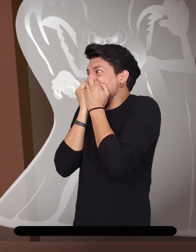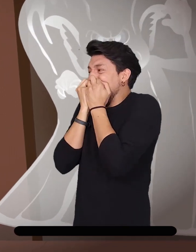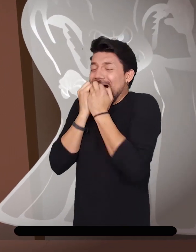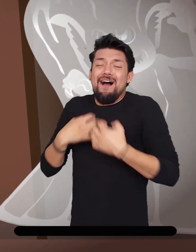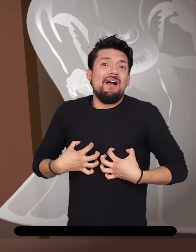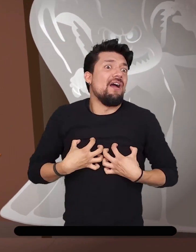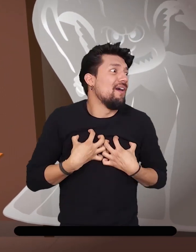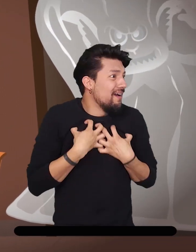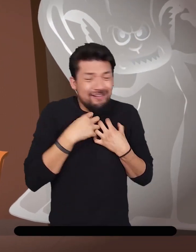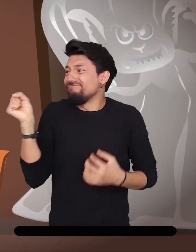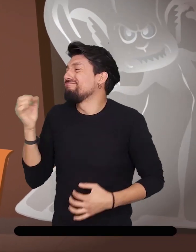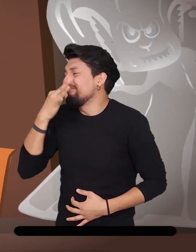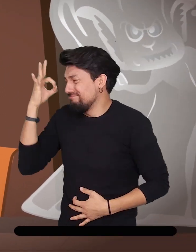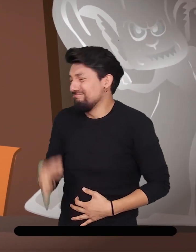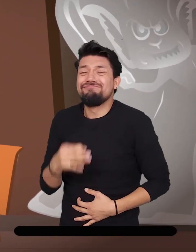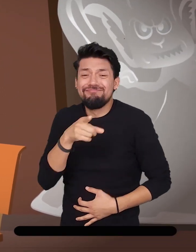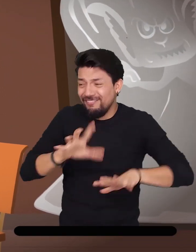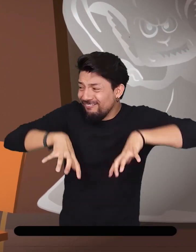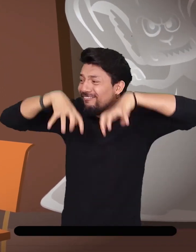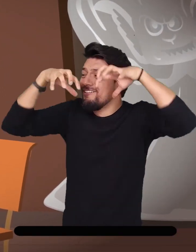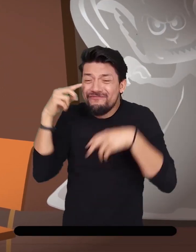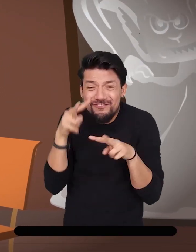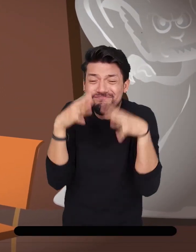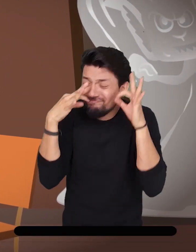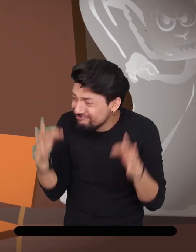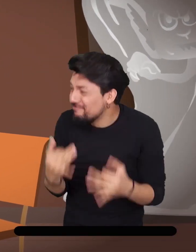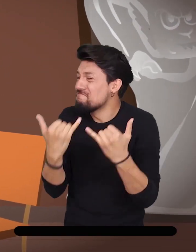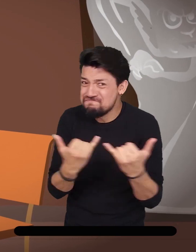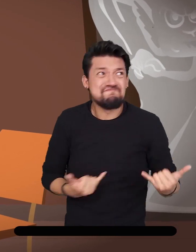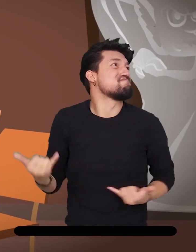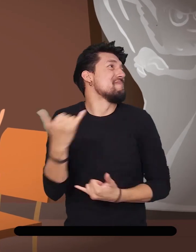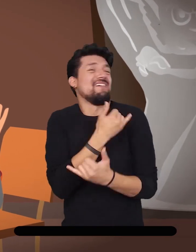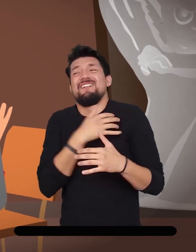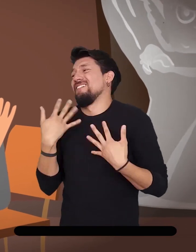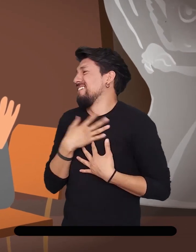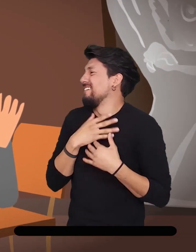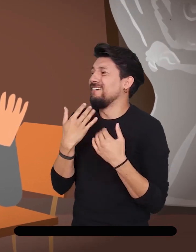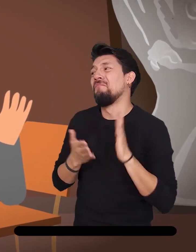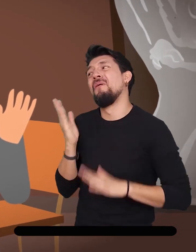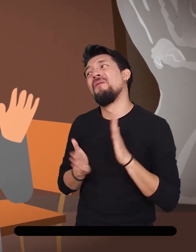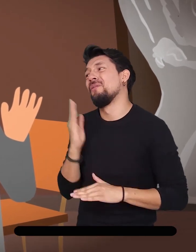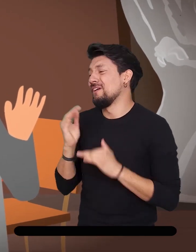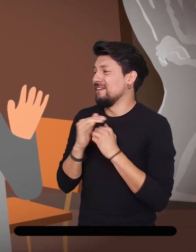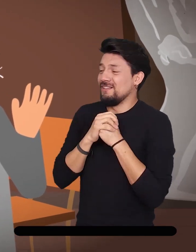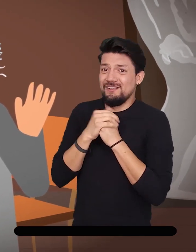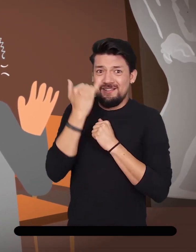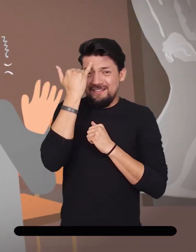Estaban muy asustados. Hugo le dijo a Josué que era verdad que habían fantasmas dentro de la casa y le pidió que se fueran de ahí.